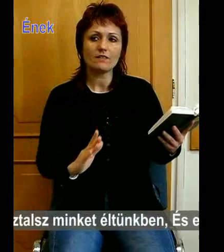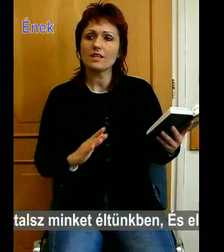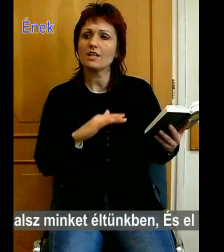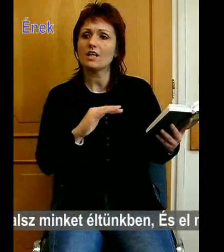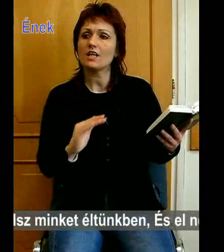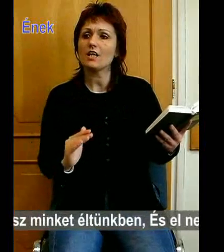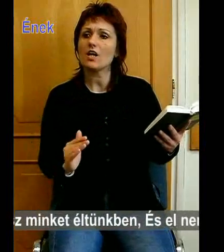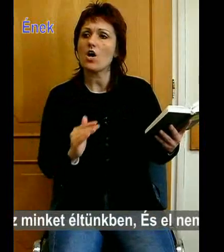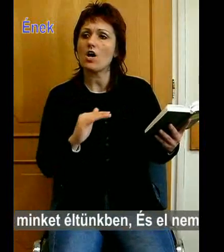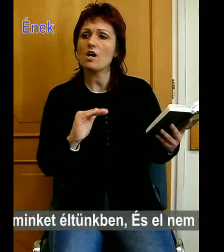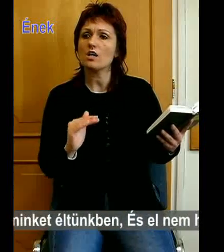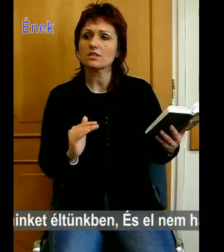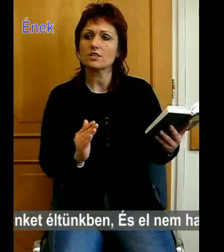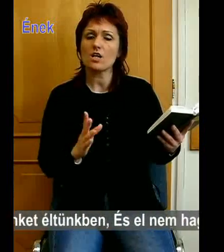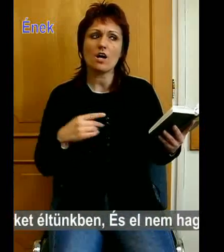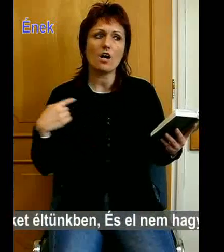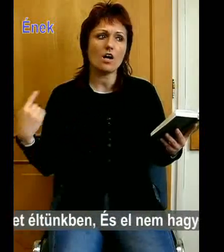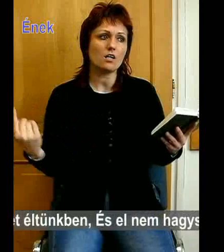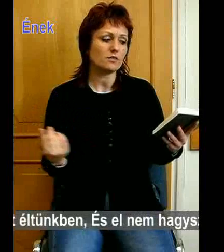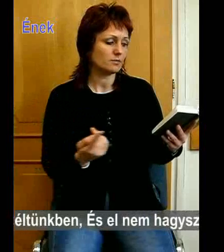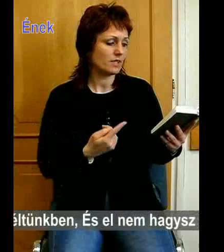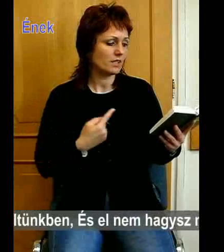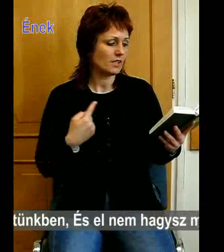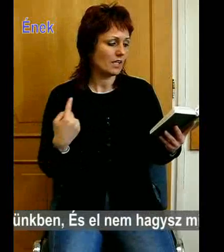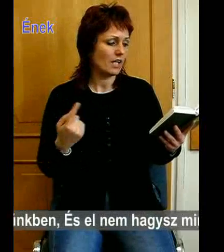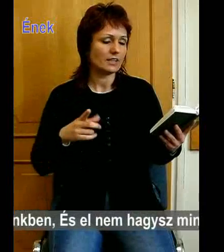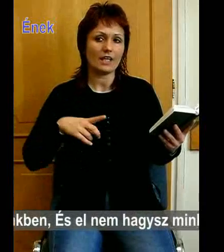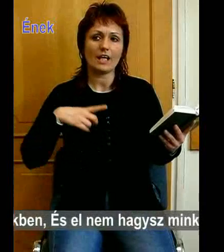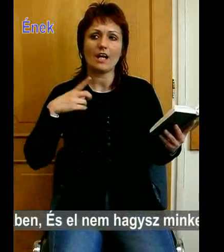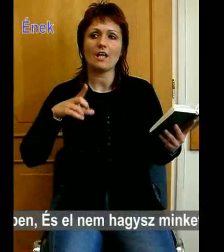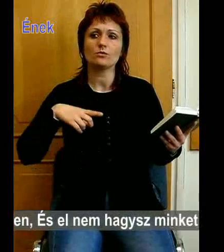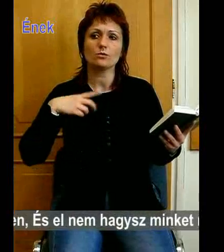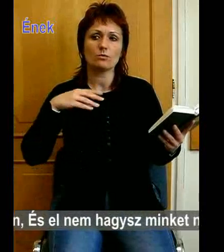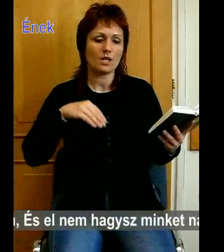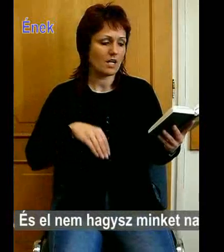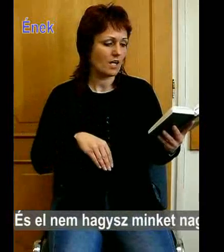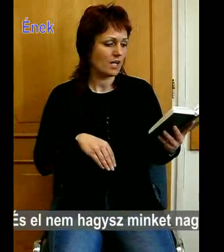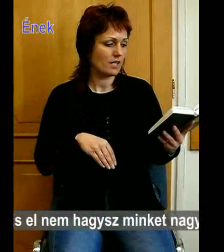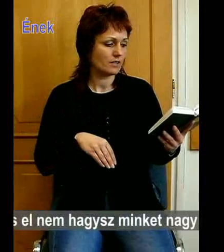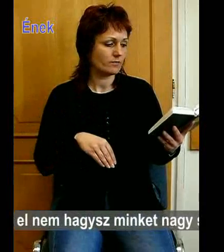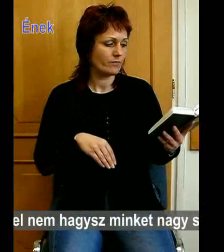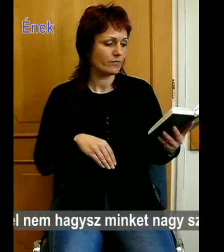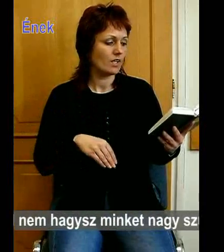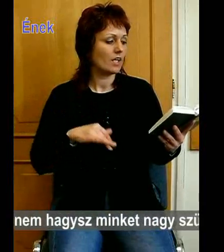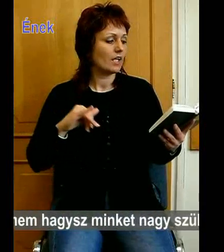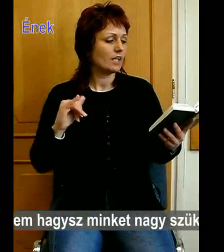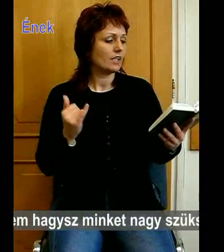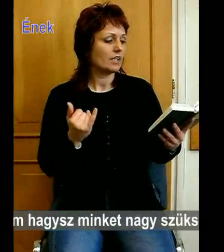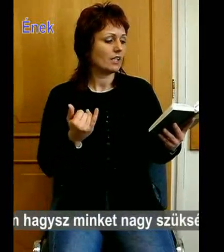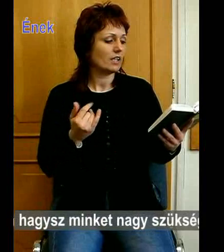Így igaztasz minket éltünkben, Én